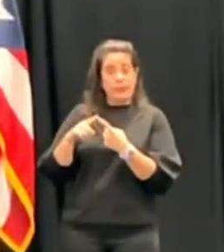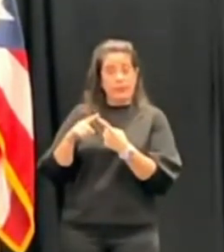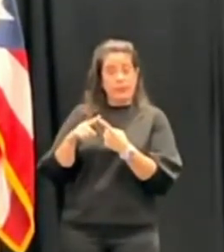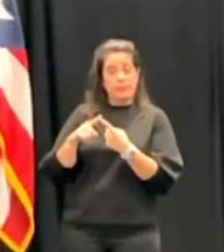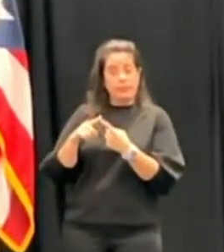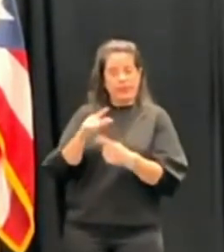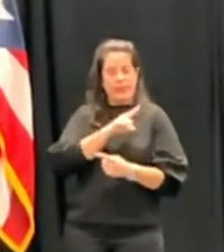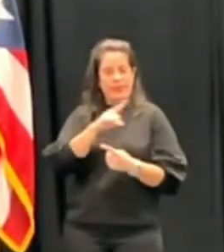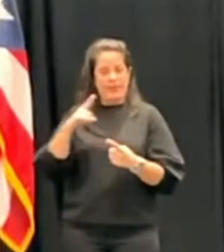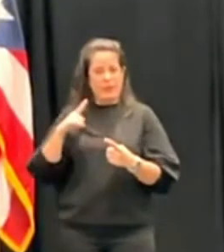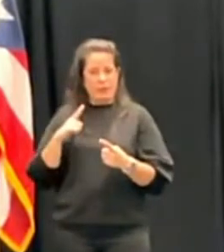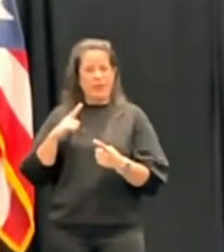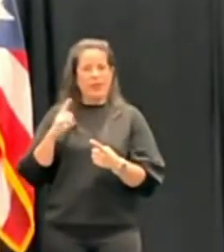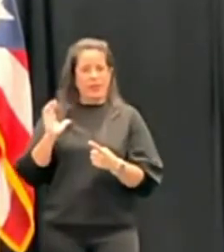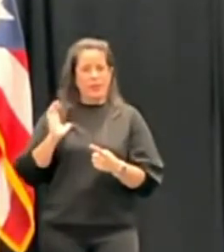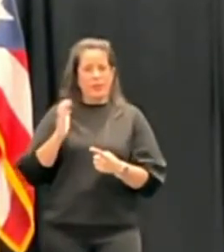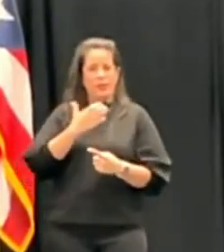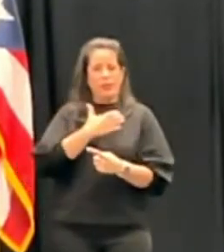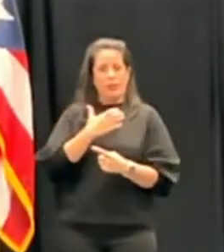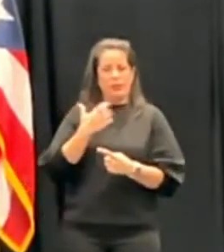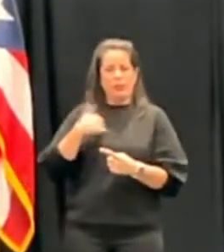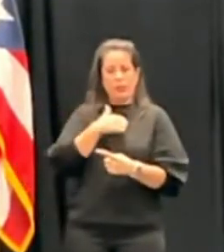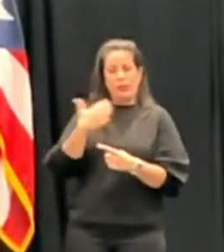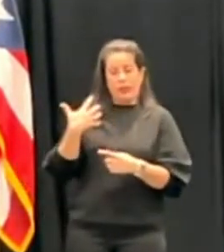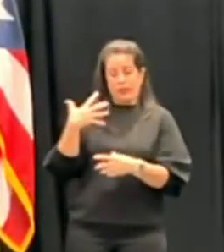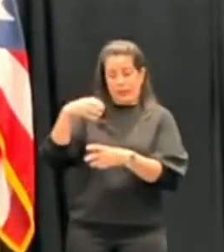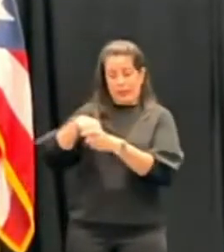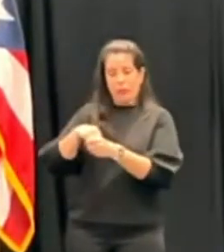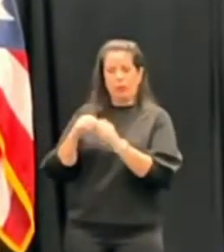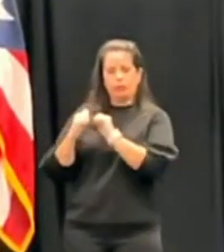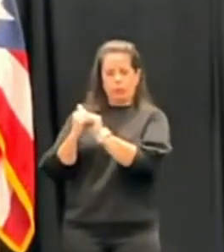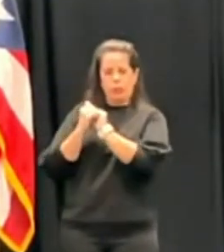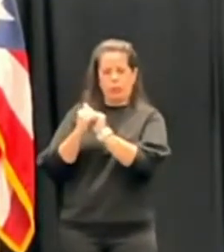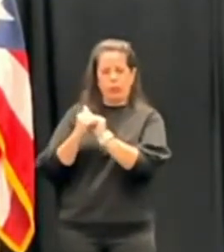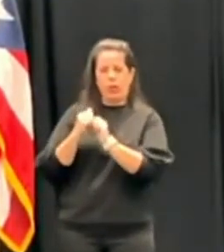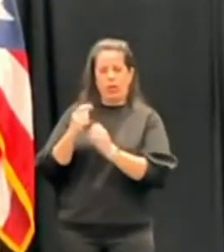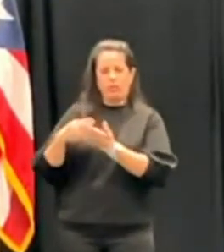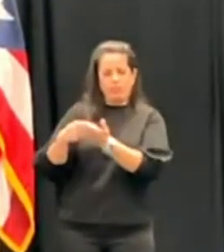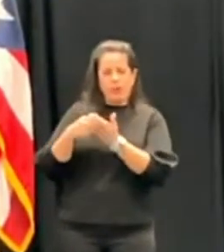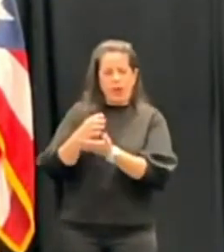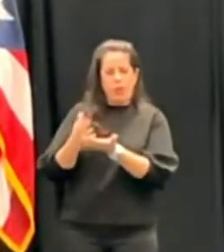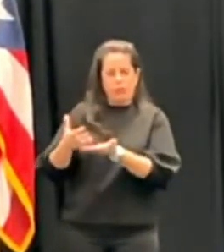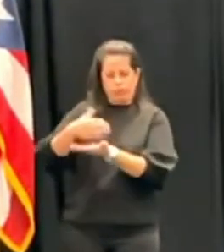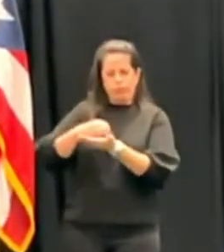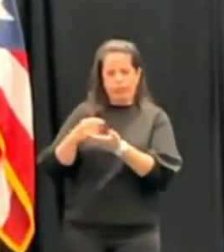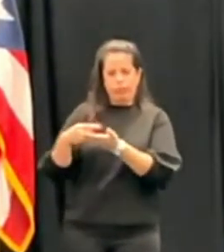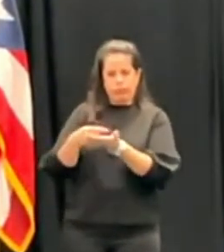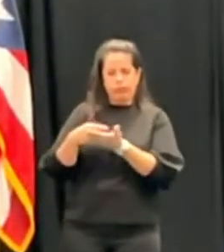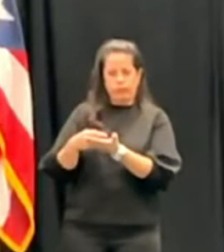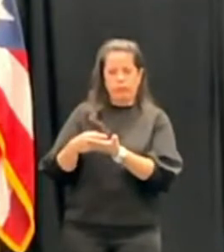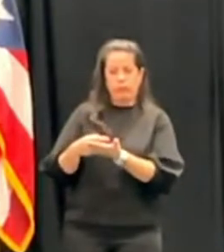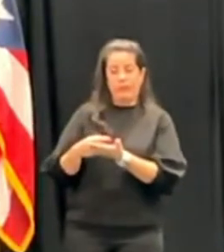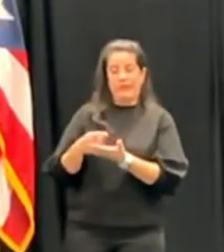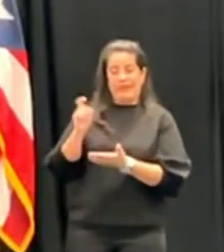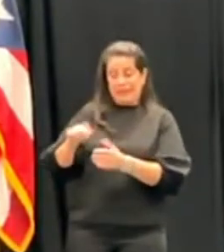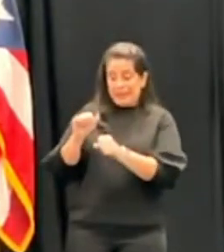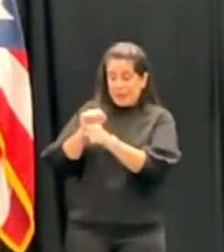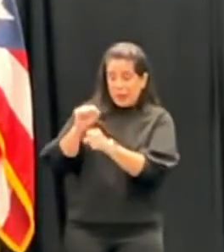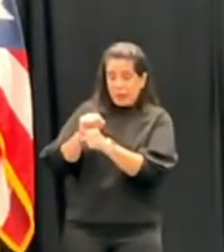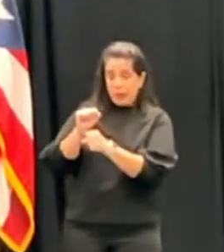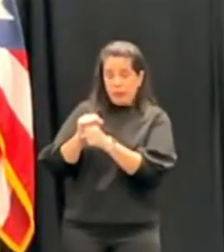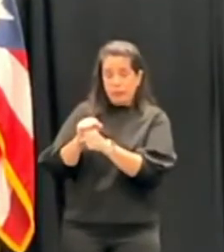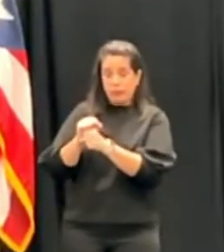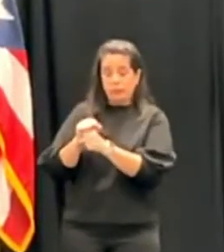de la legislatura, que tenemos una comisión conjunta de asuntos del contralor, que tenemos que ponerla a trabajar y activar